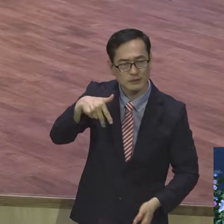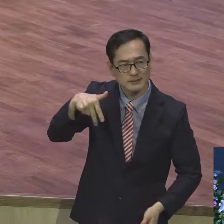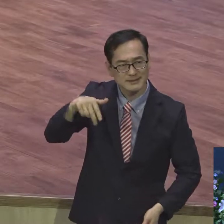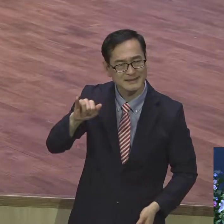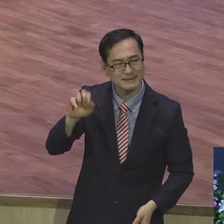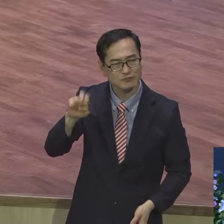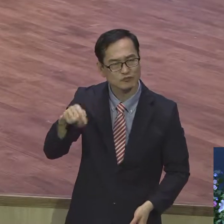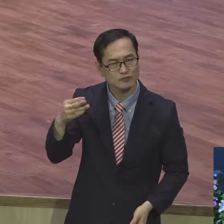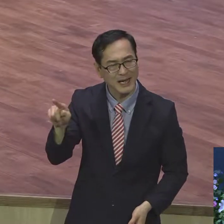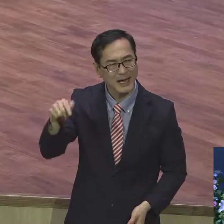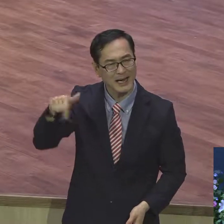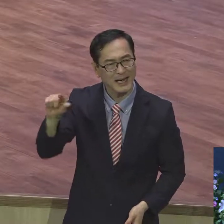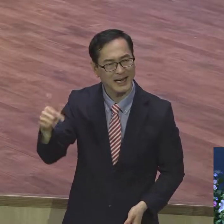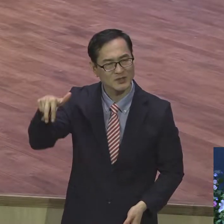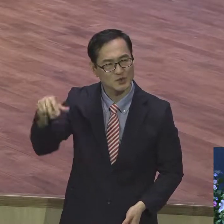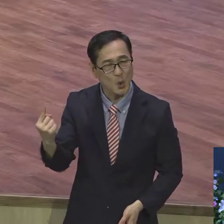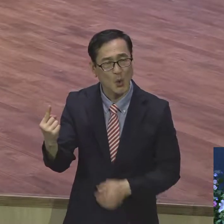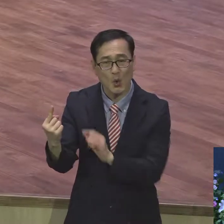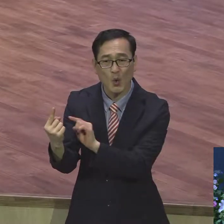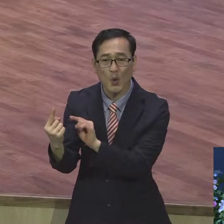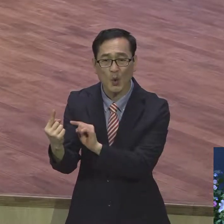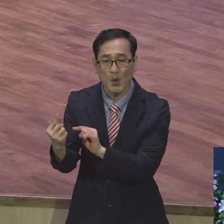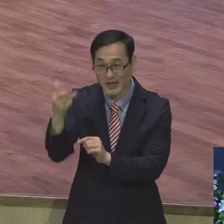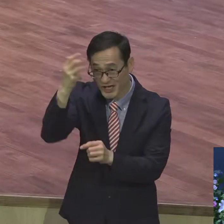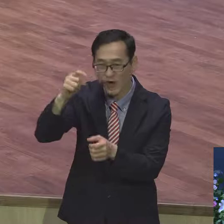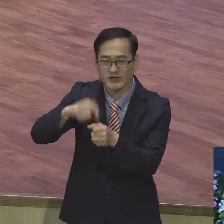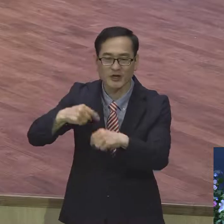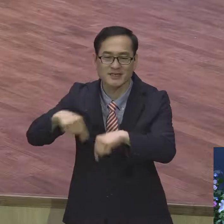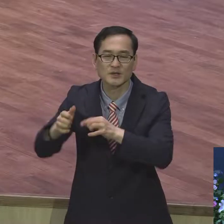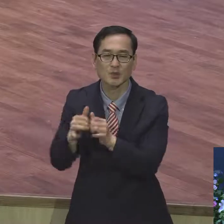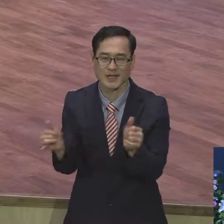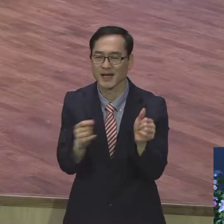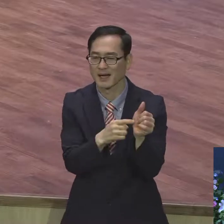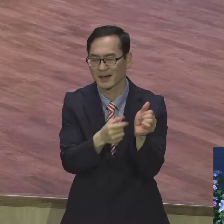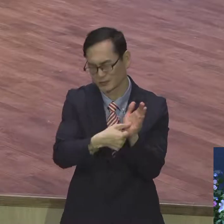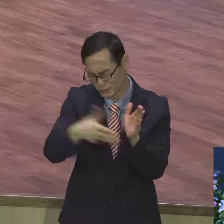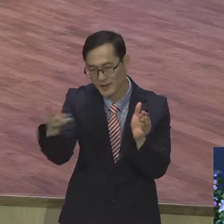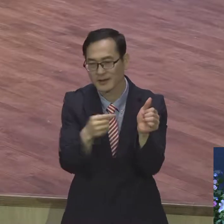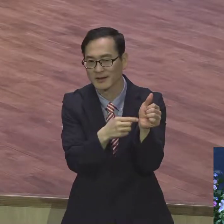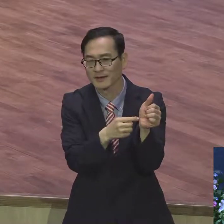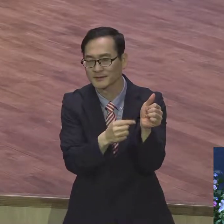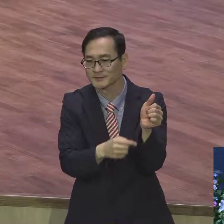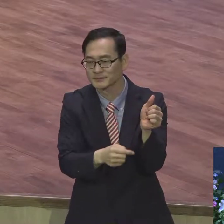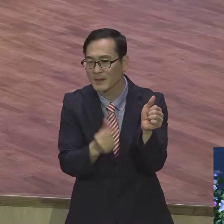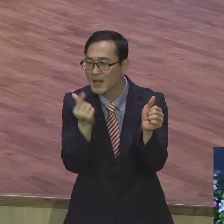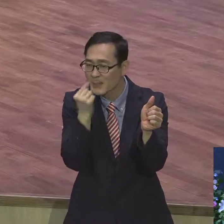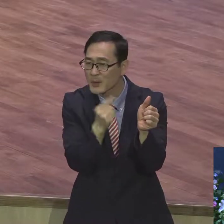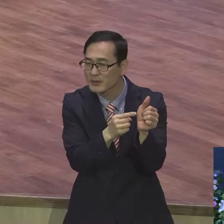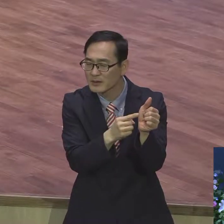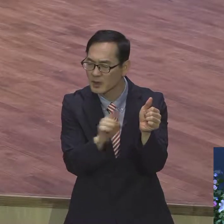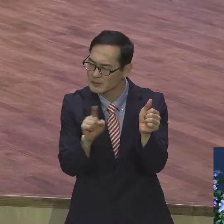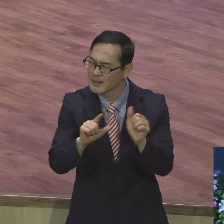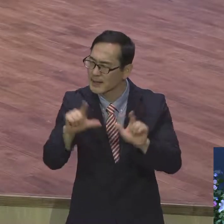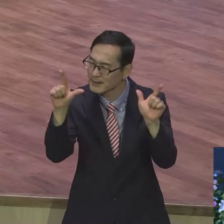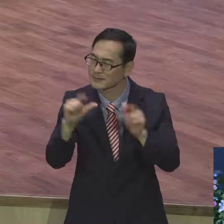교육의 영적 지도자입니다. 우찌모라 간조라는 이 사람 어느 날 하나님의